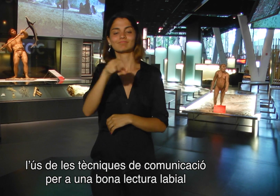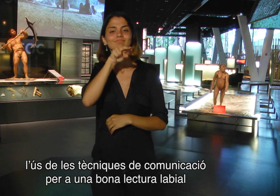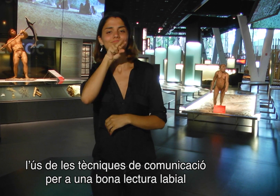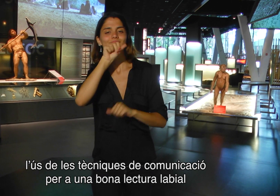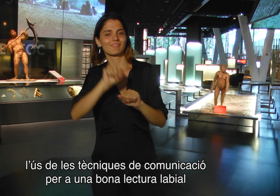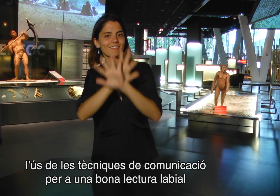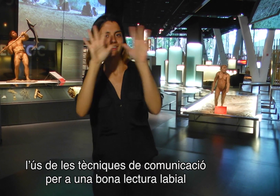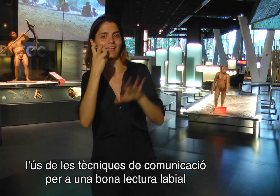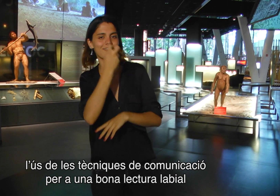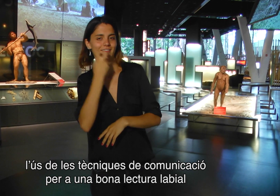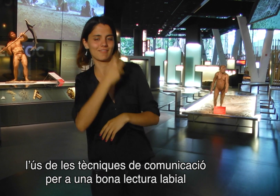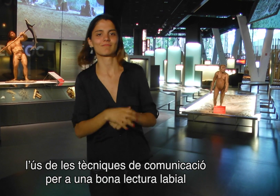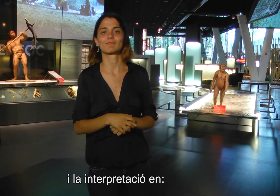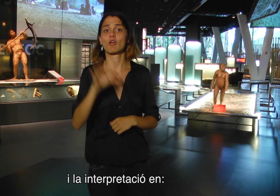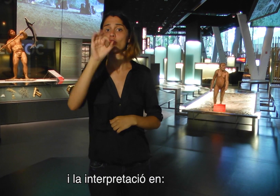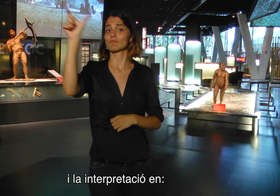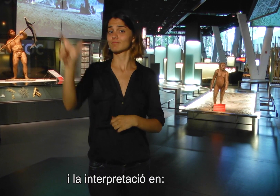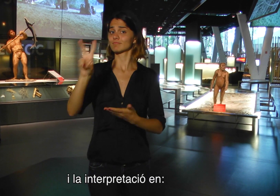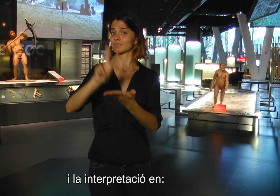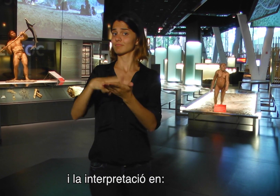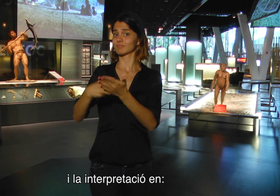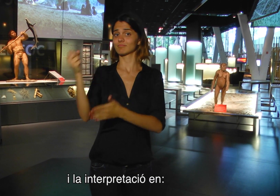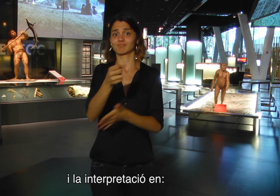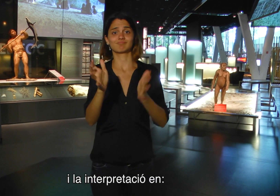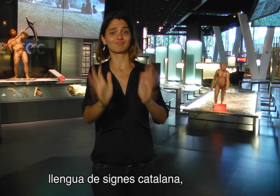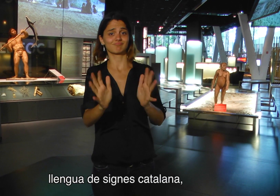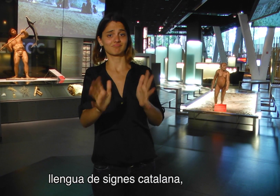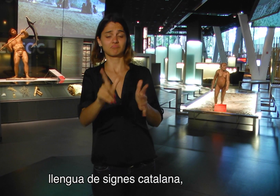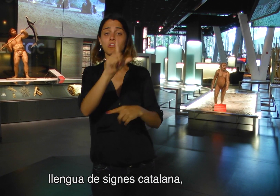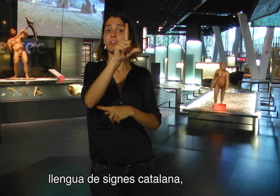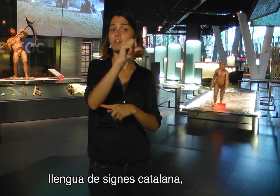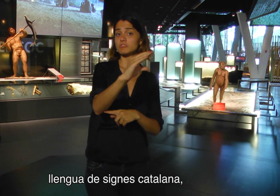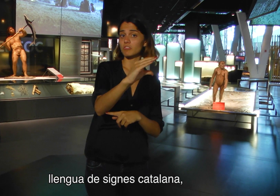interpretació en llengua de signes catalana, espanyola o en el sistema de signes internacional.